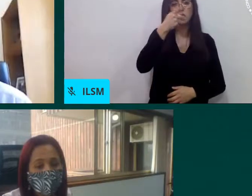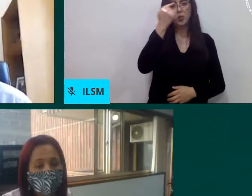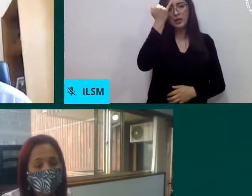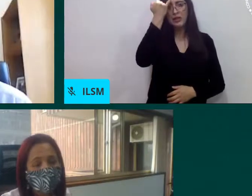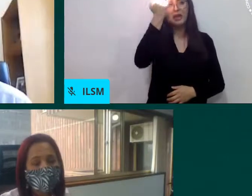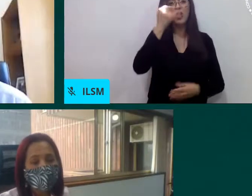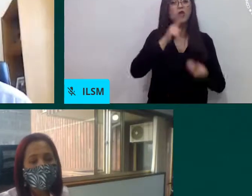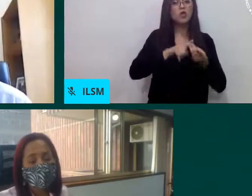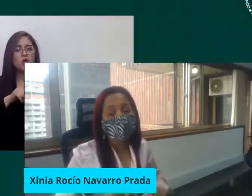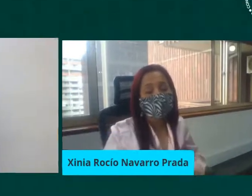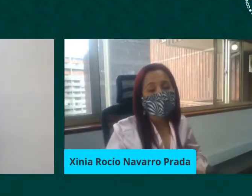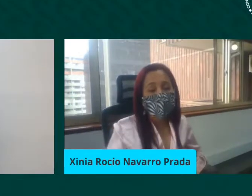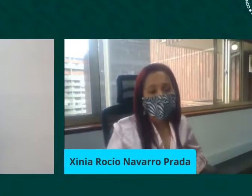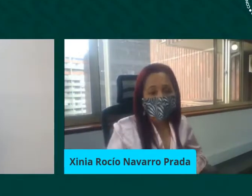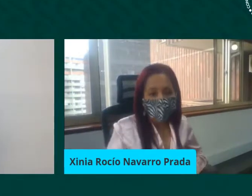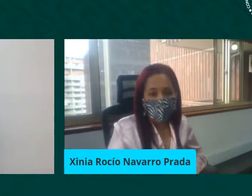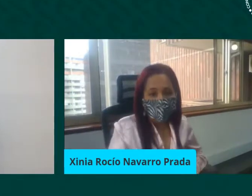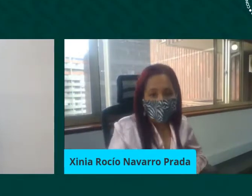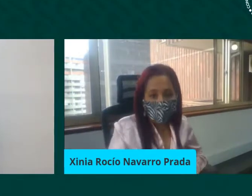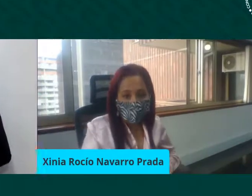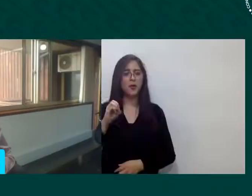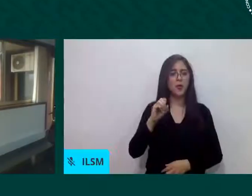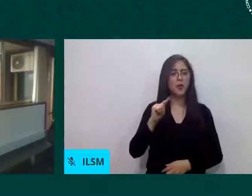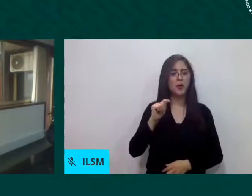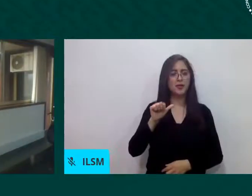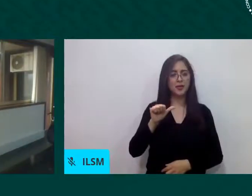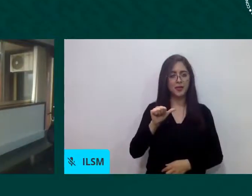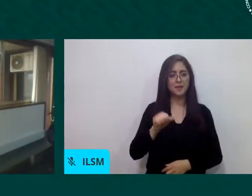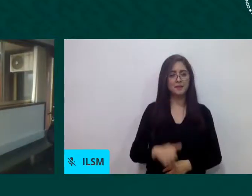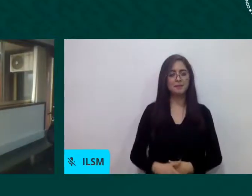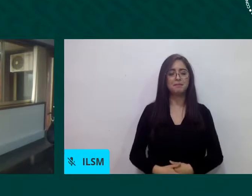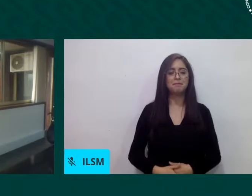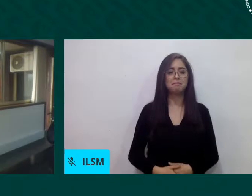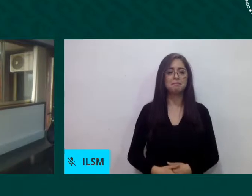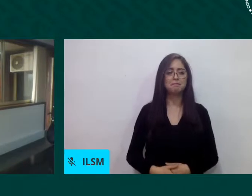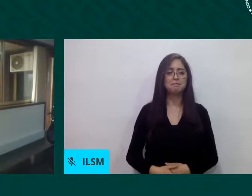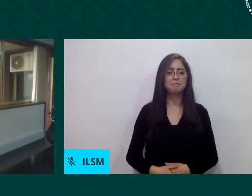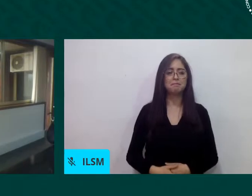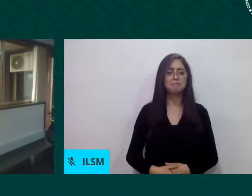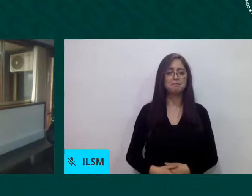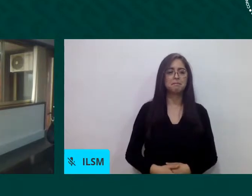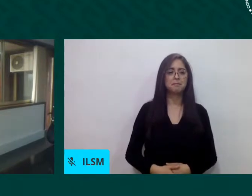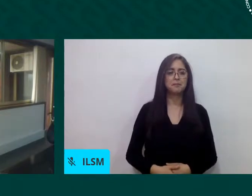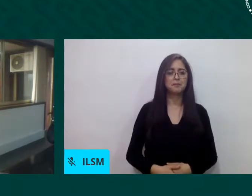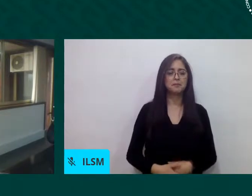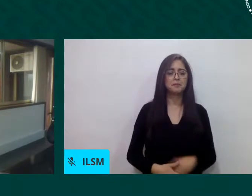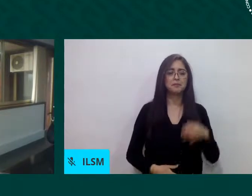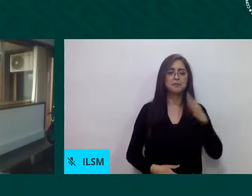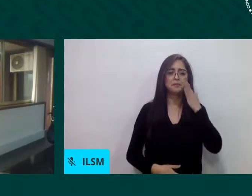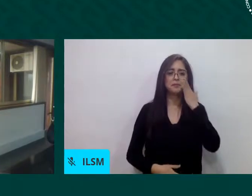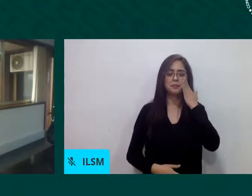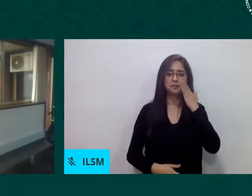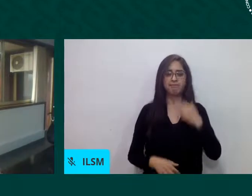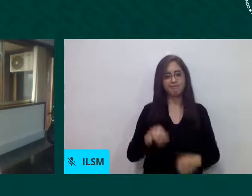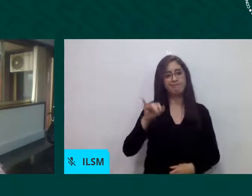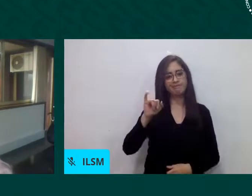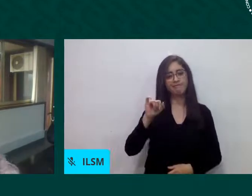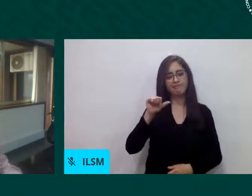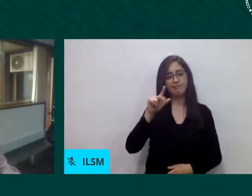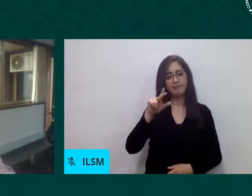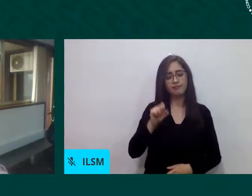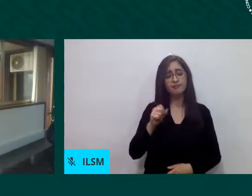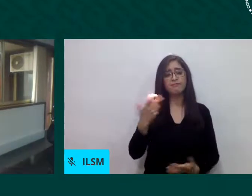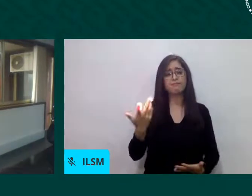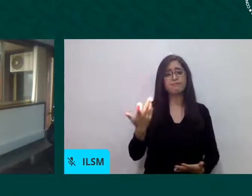Sí, Andrés, y con mucha pena debo retirarme porque se nos ocurrió una emergencia